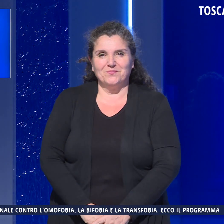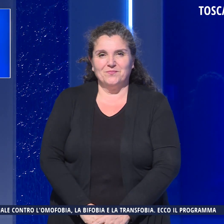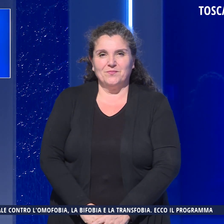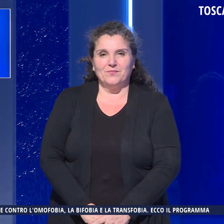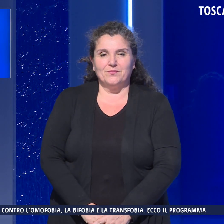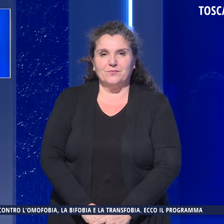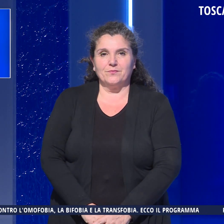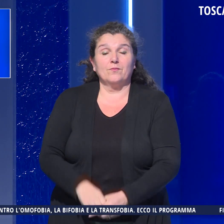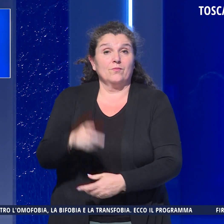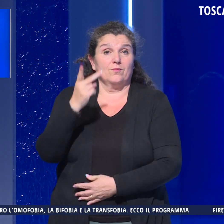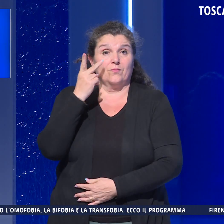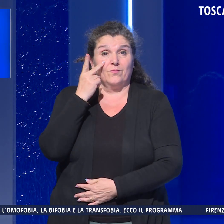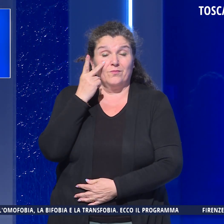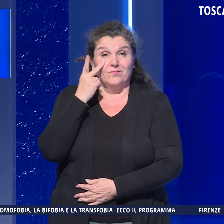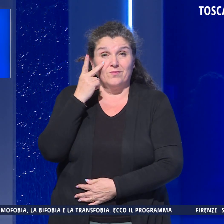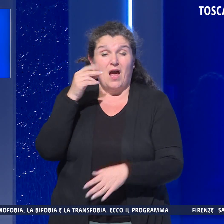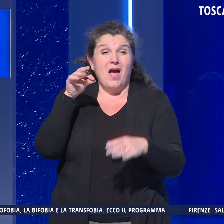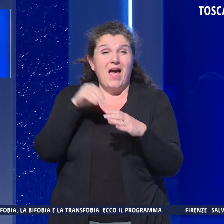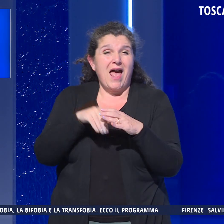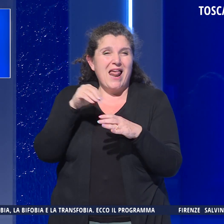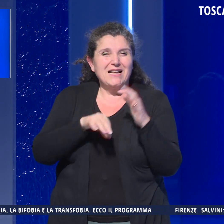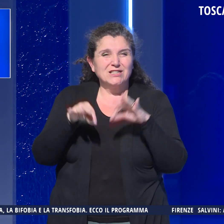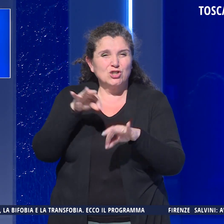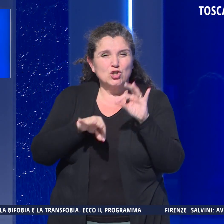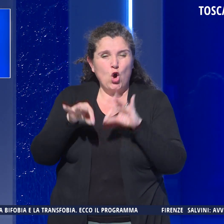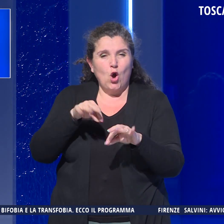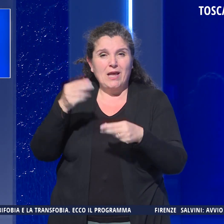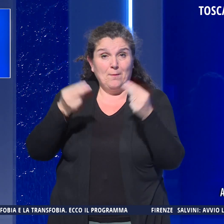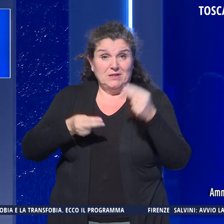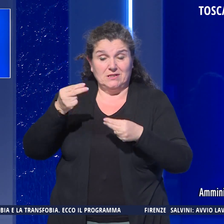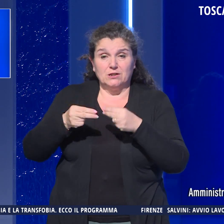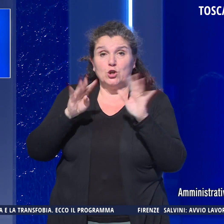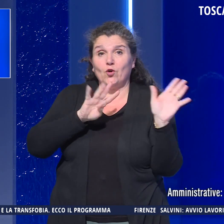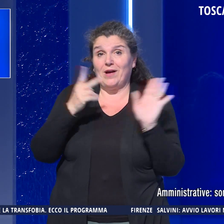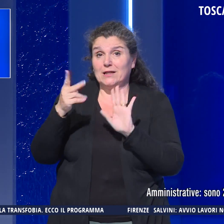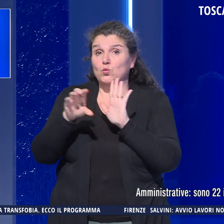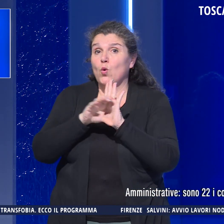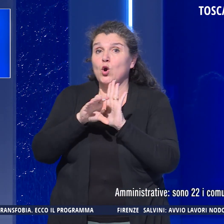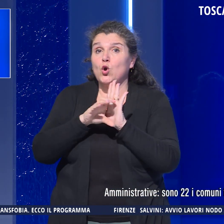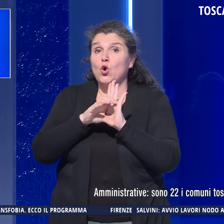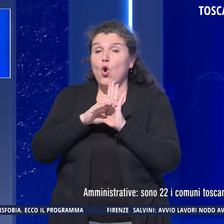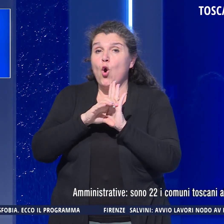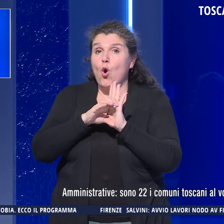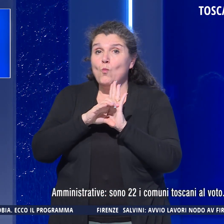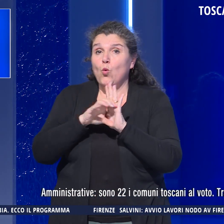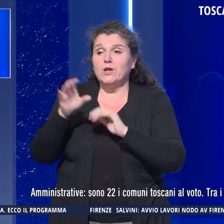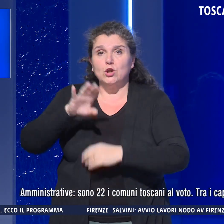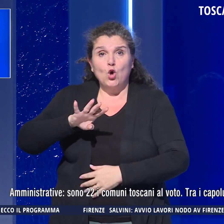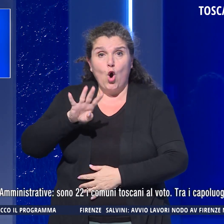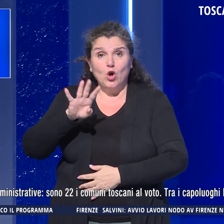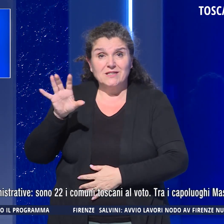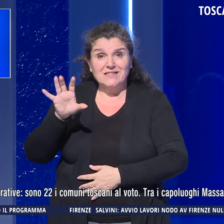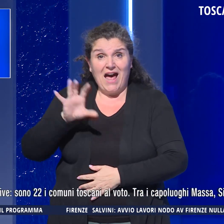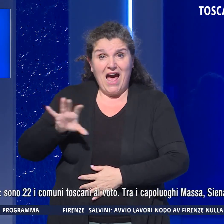Ora parliamo delle elezioni amministrative. 92, i comuni toscani al